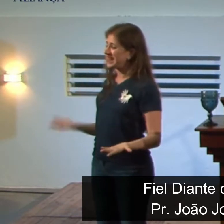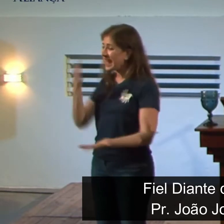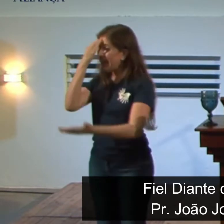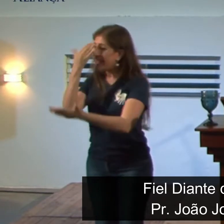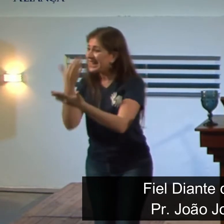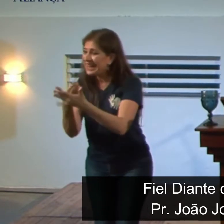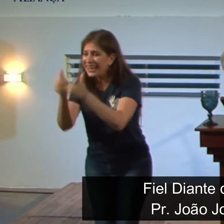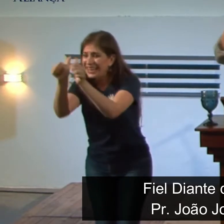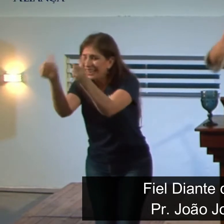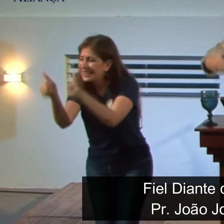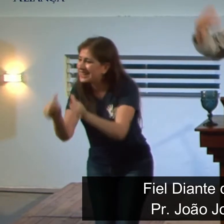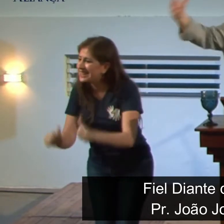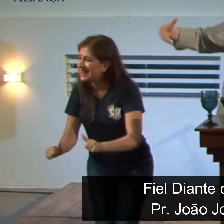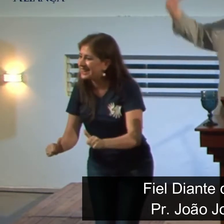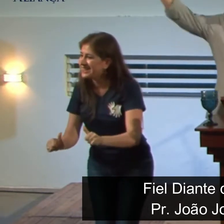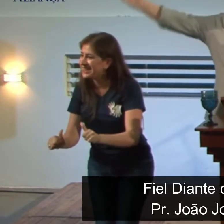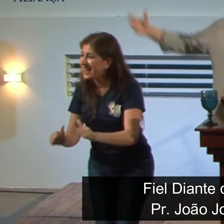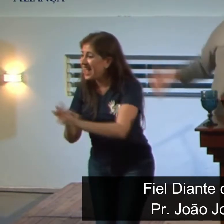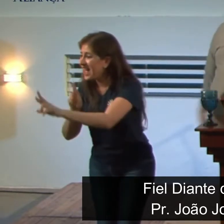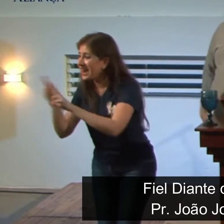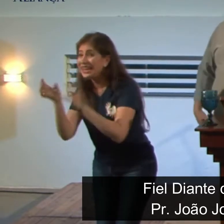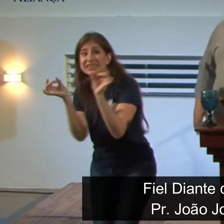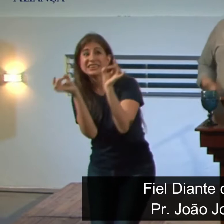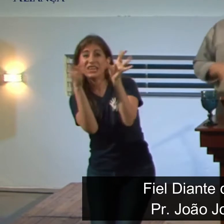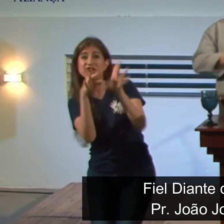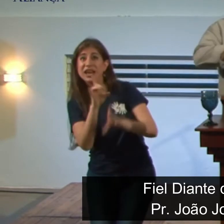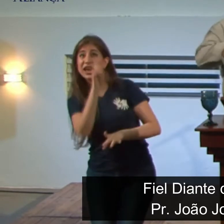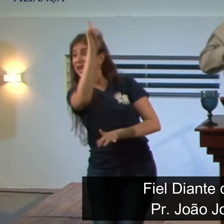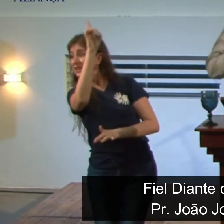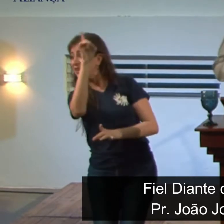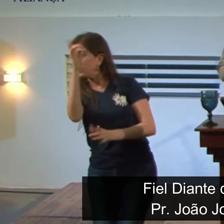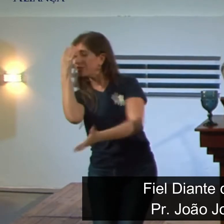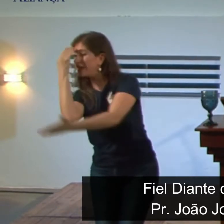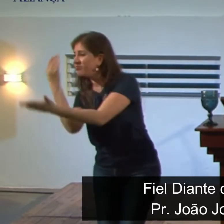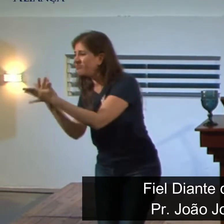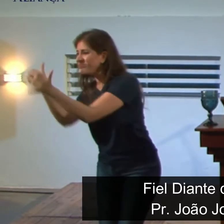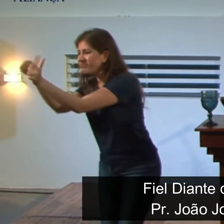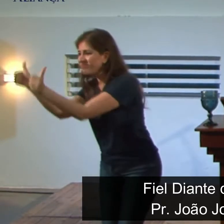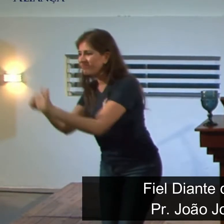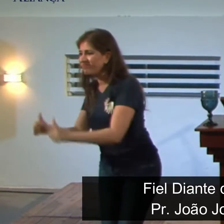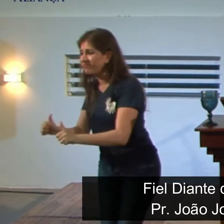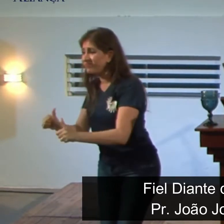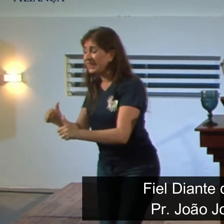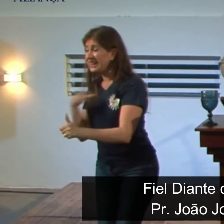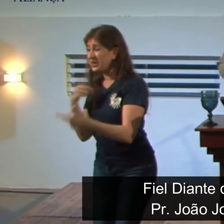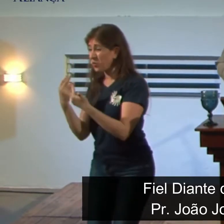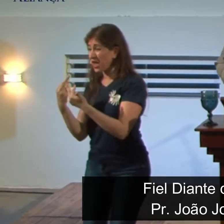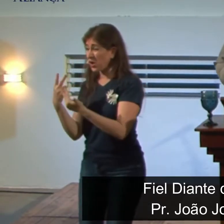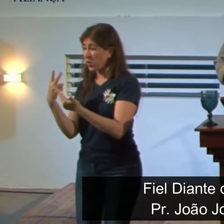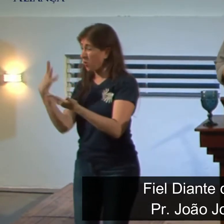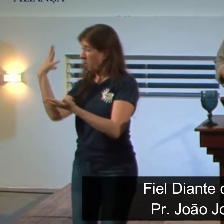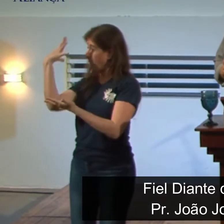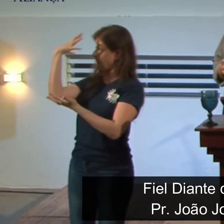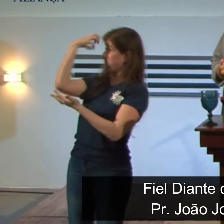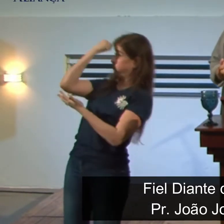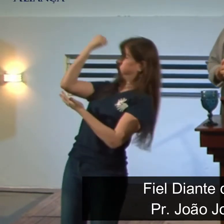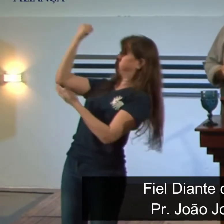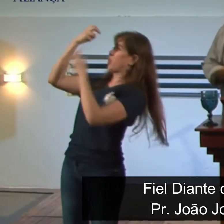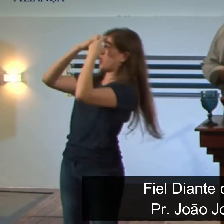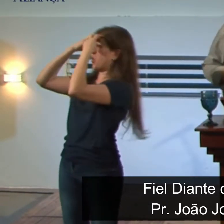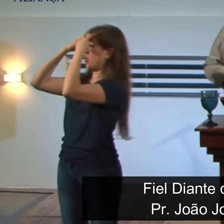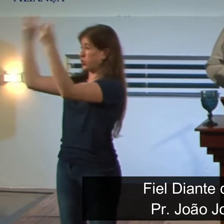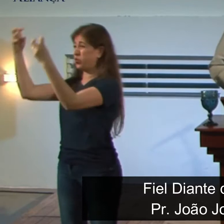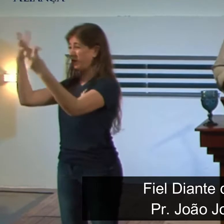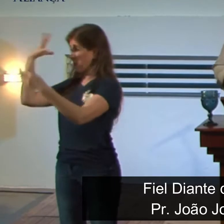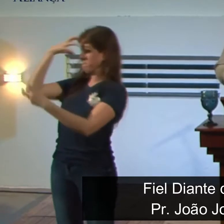Tinham que assumir uma nova relação com novos deuses. Então, era uma apropriação cultural terrível, irmãos. Terrível. As